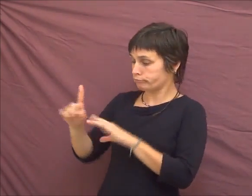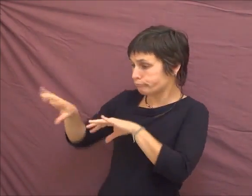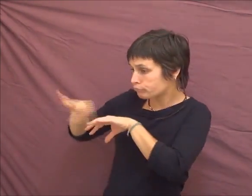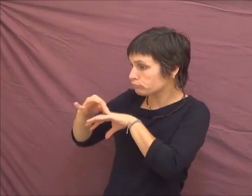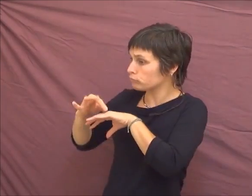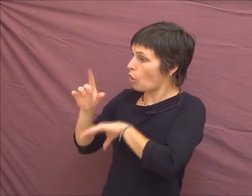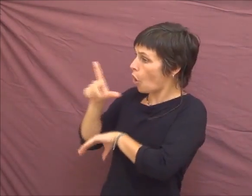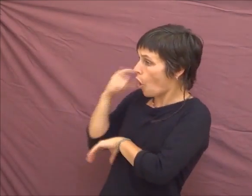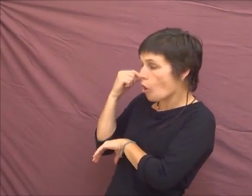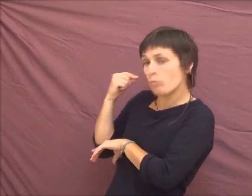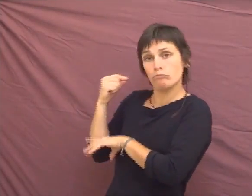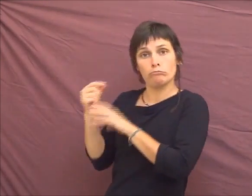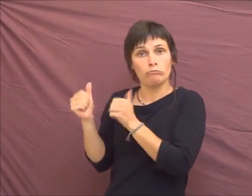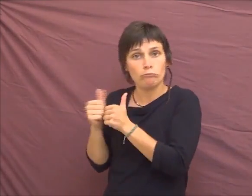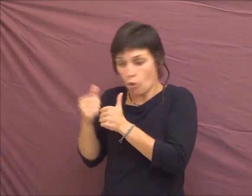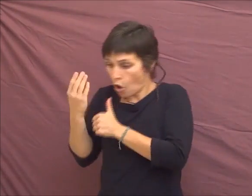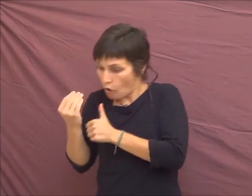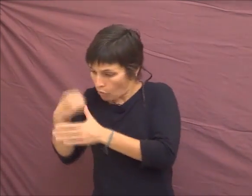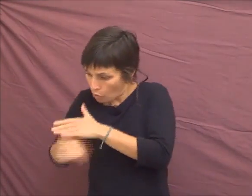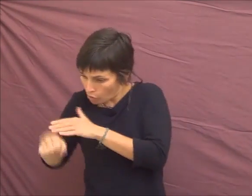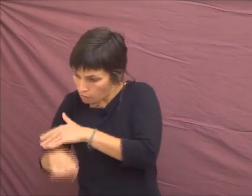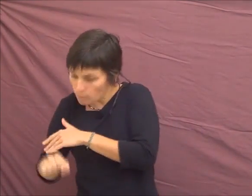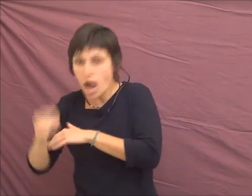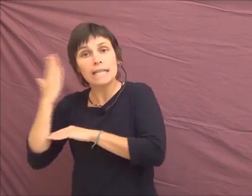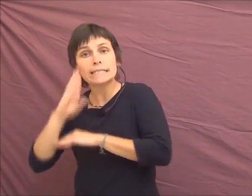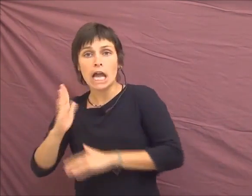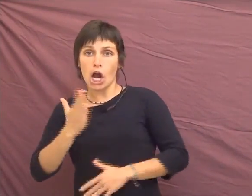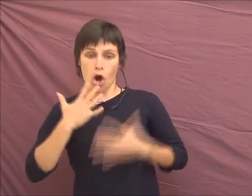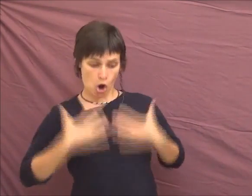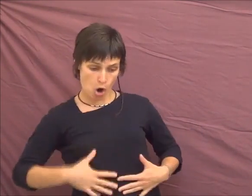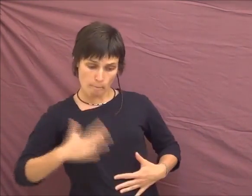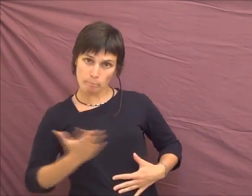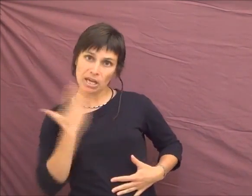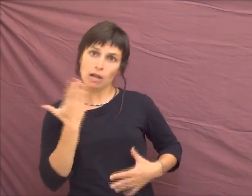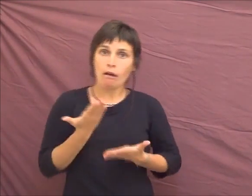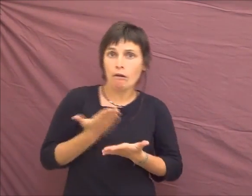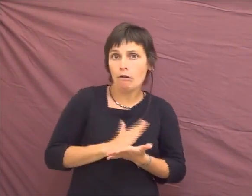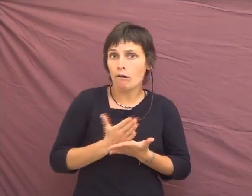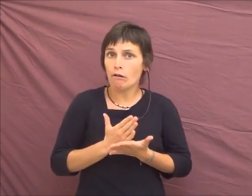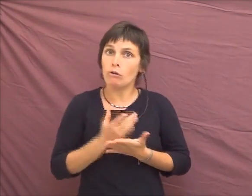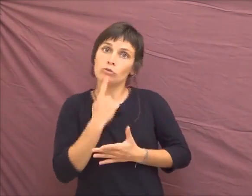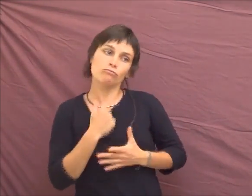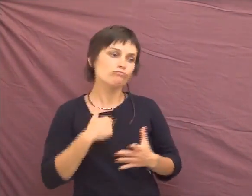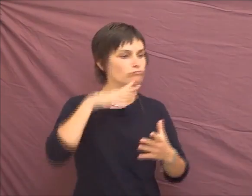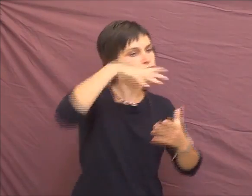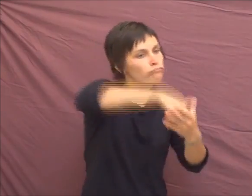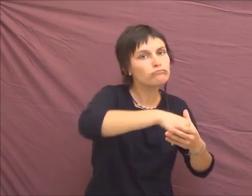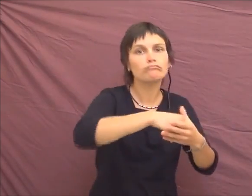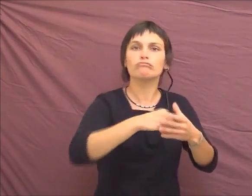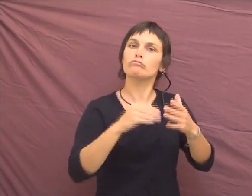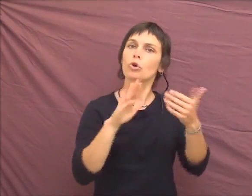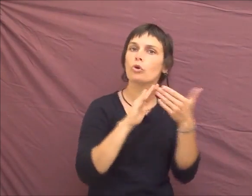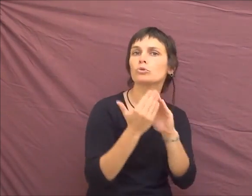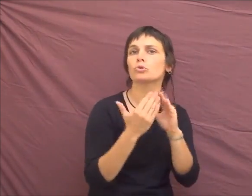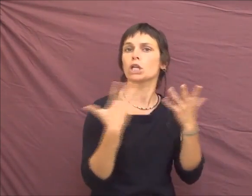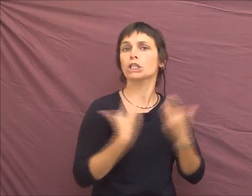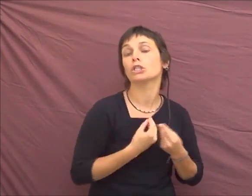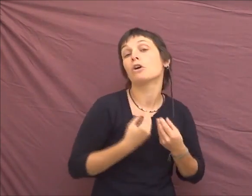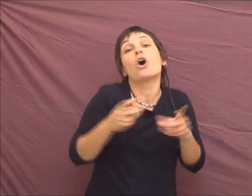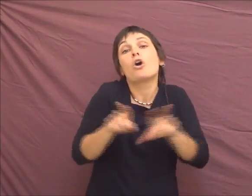est intersexué, et je vais de temps en temps dans la communauté intersexe, parce que j'ai besoin d'elle, donc on pourrait penser que c'est des personnes qui ont été implantées